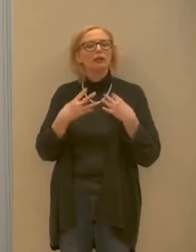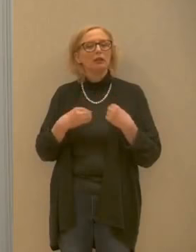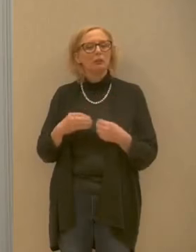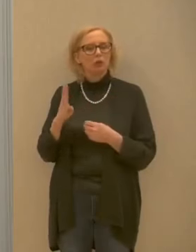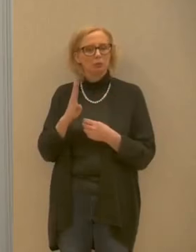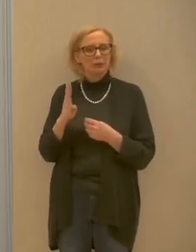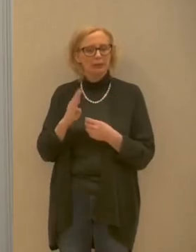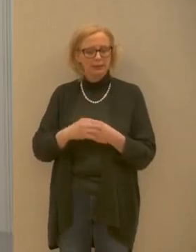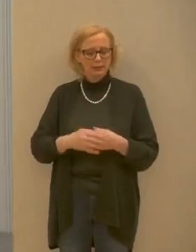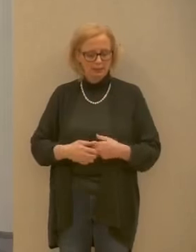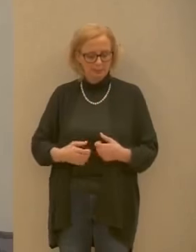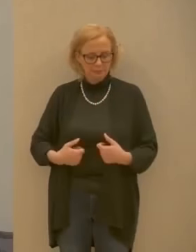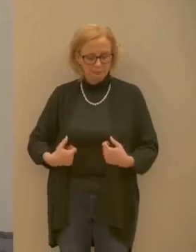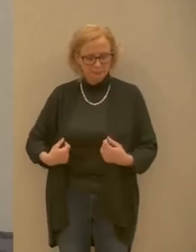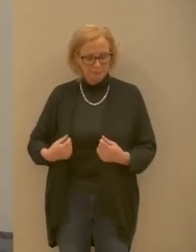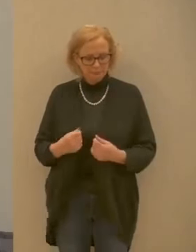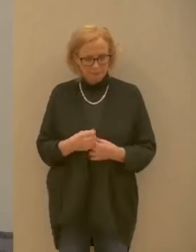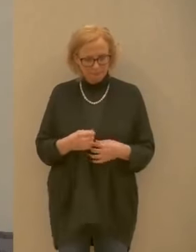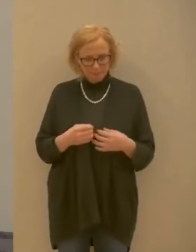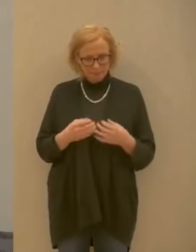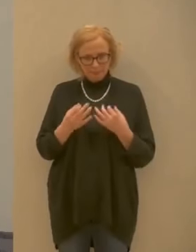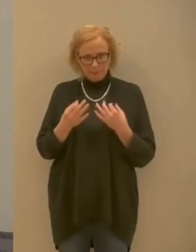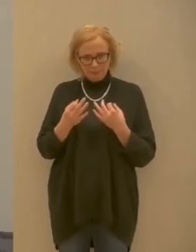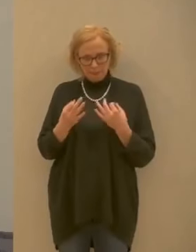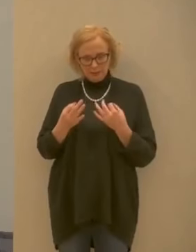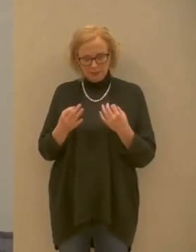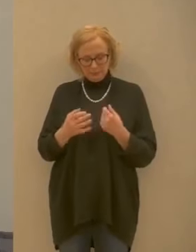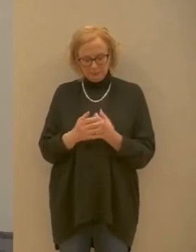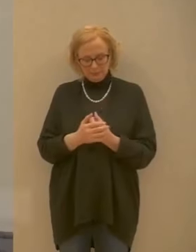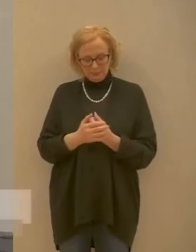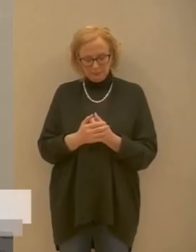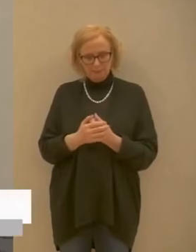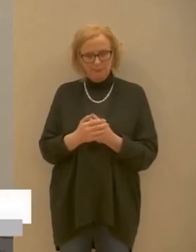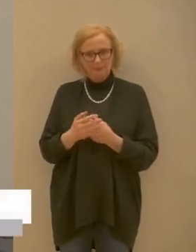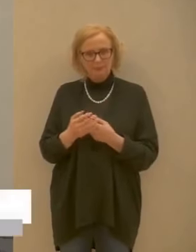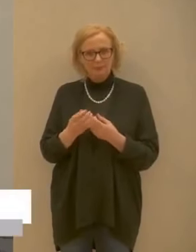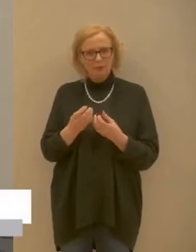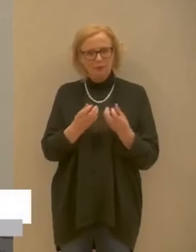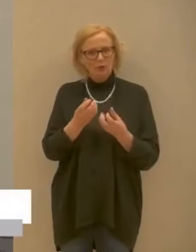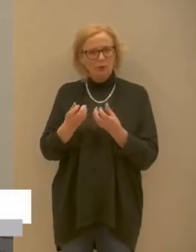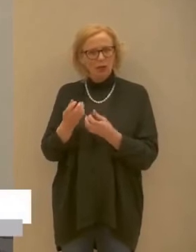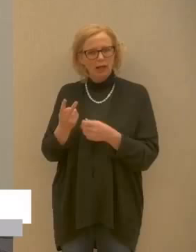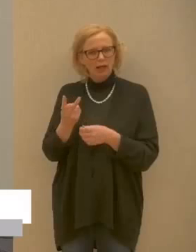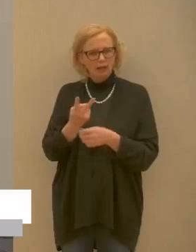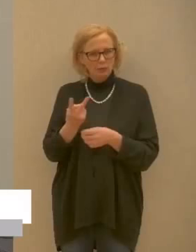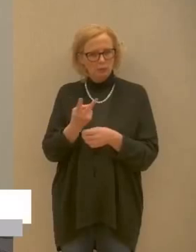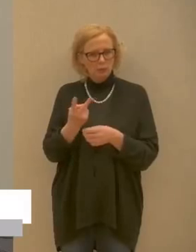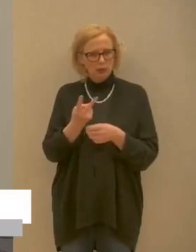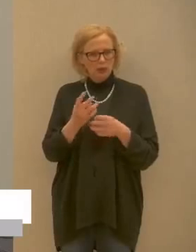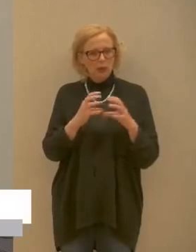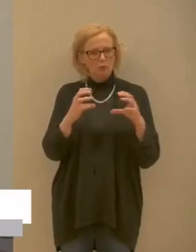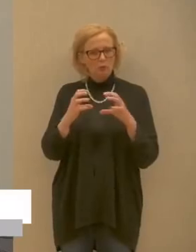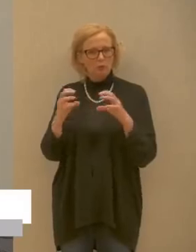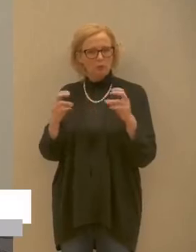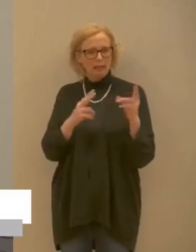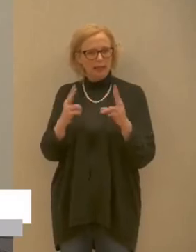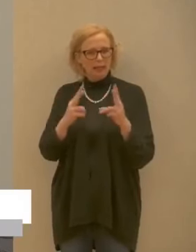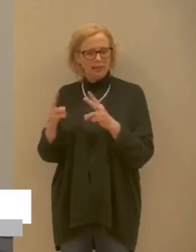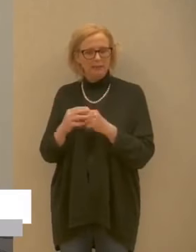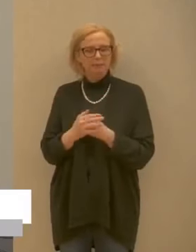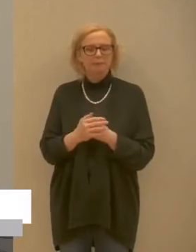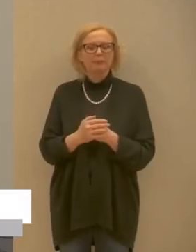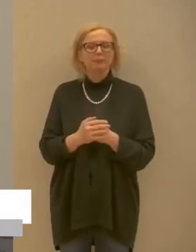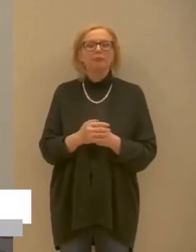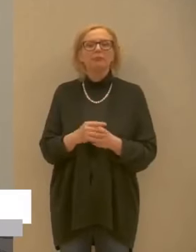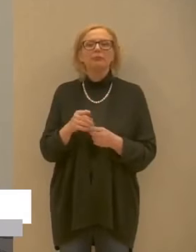Bene per quello che riguarda i due grandi focolai diciamo ospedalieri i dati che arrivano